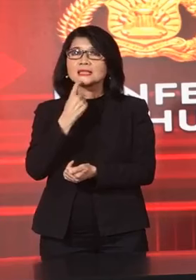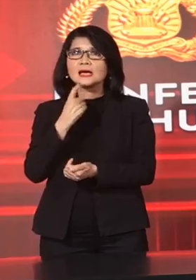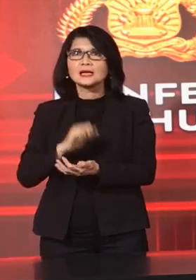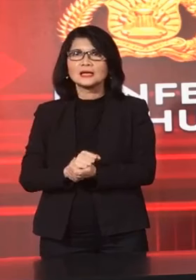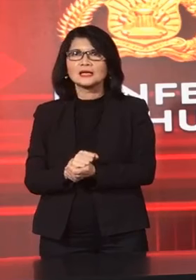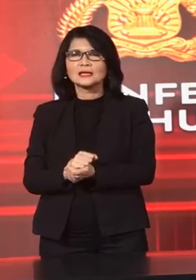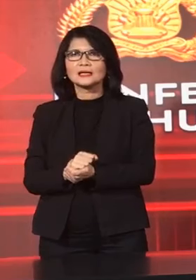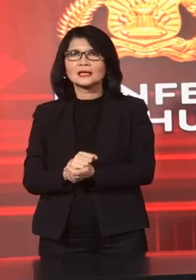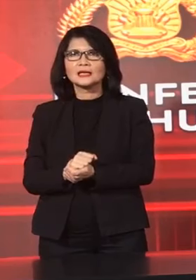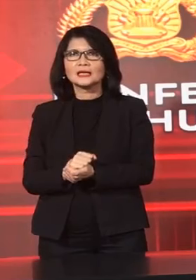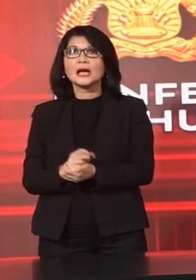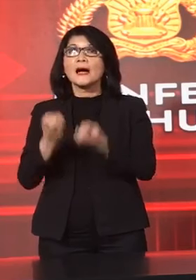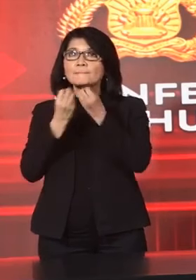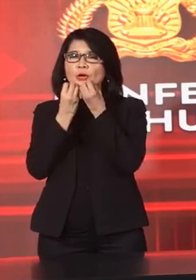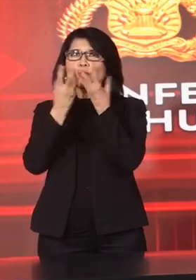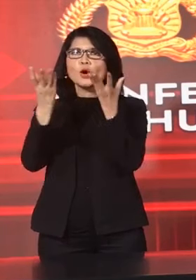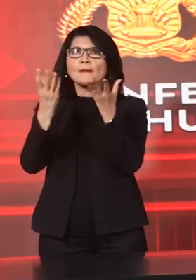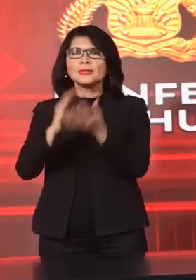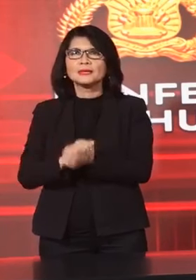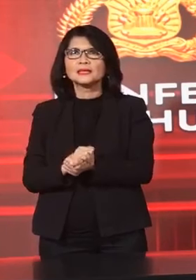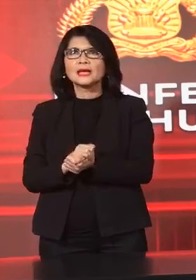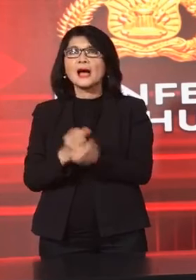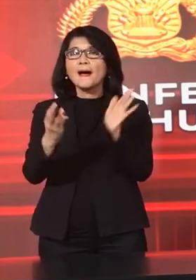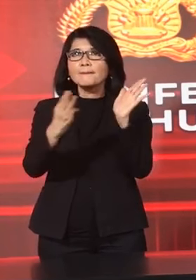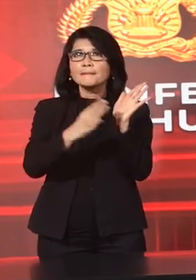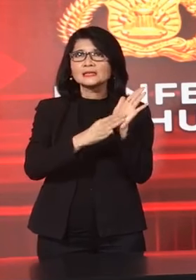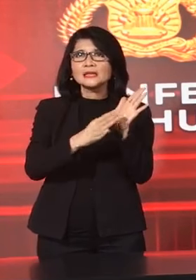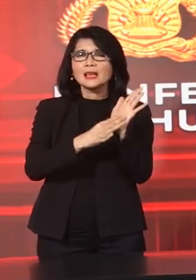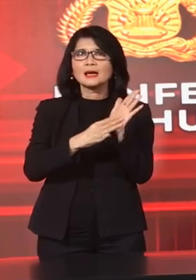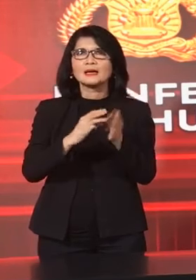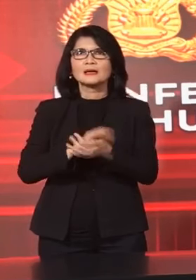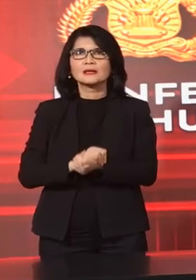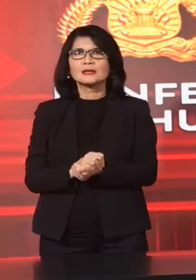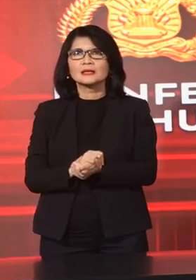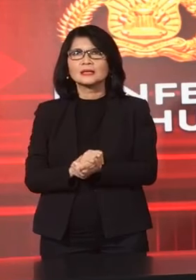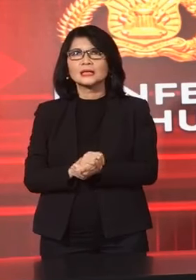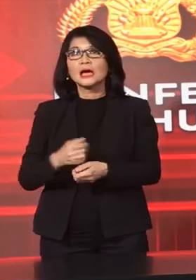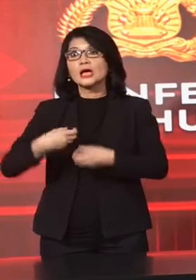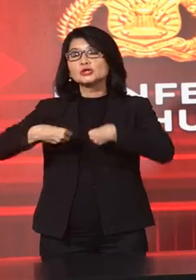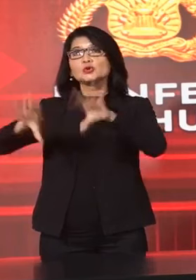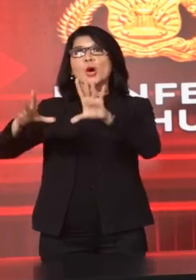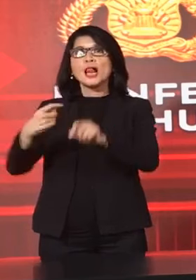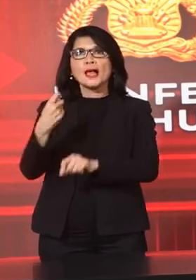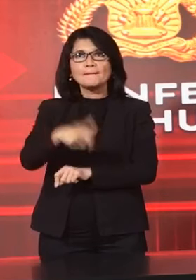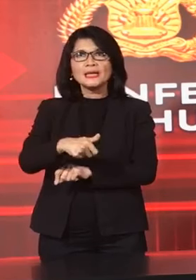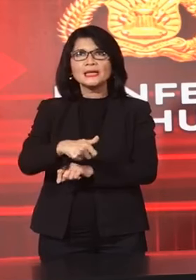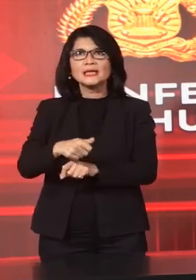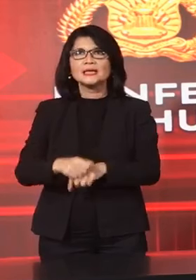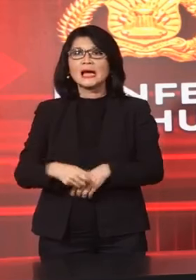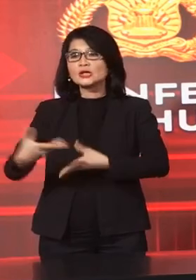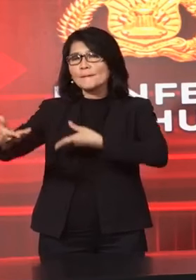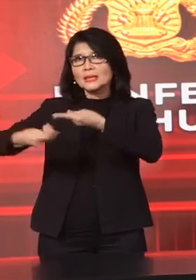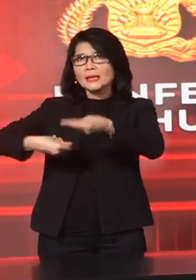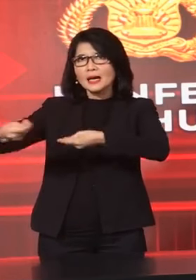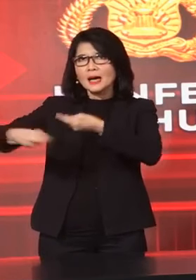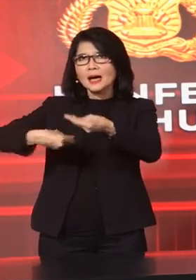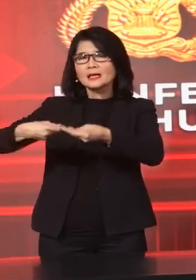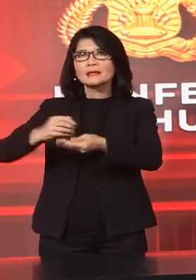Pengungkapan Kasus Jual-Beli Atau Perdagangan